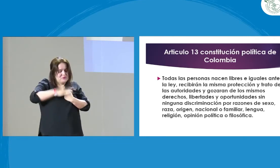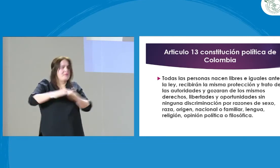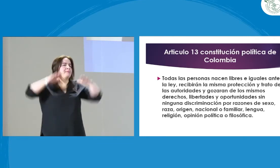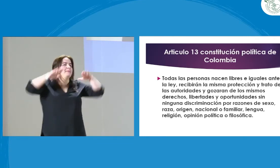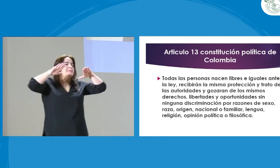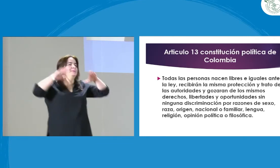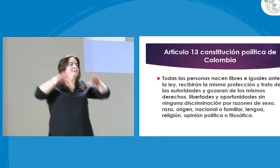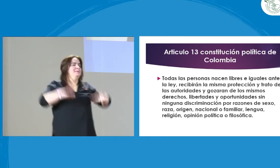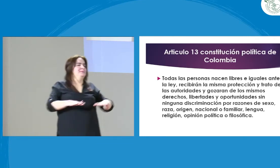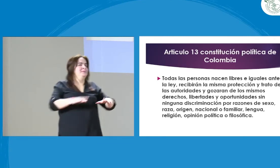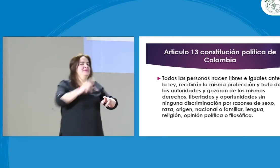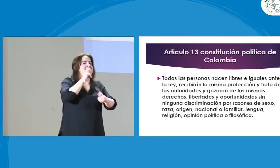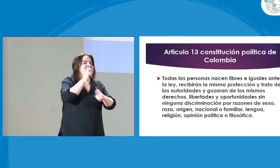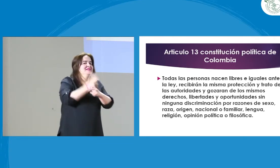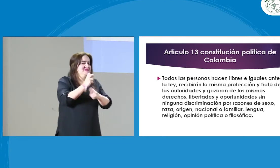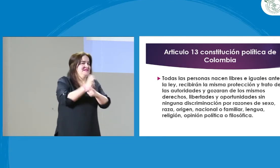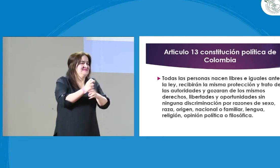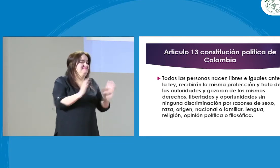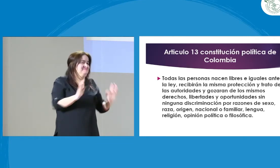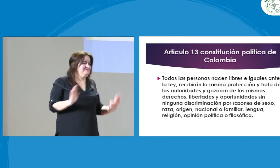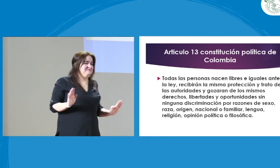respecto a esta información que se pierde el control?